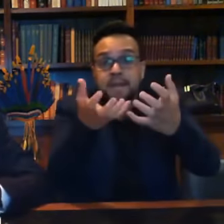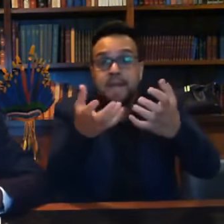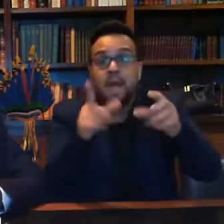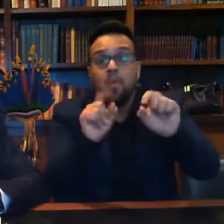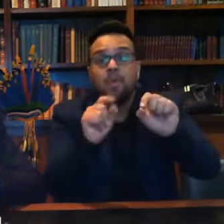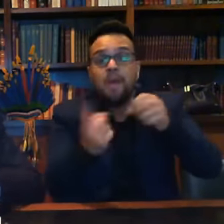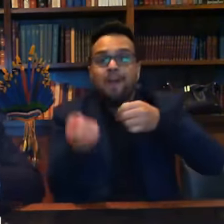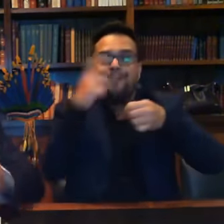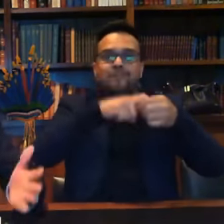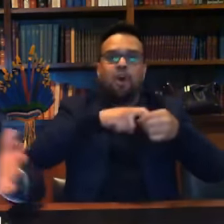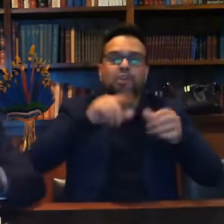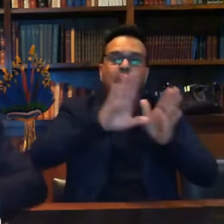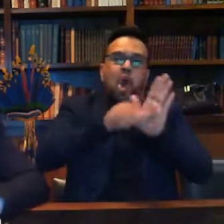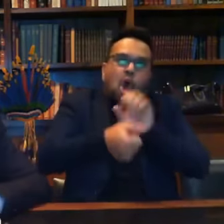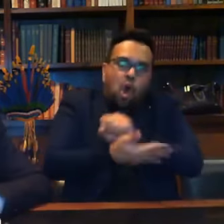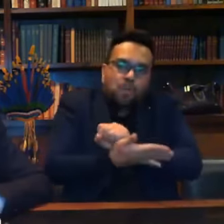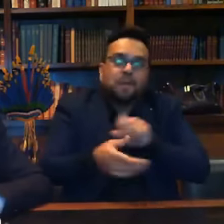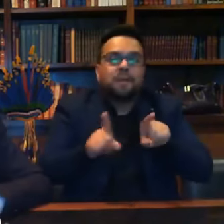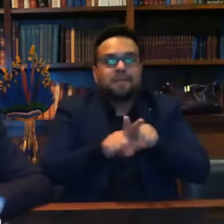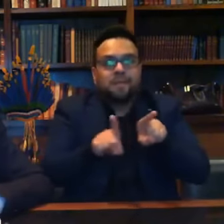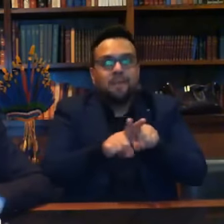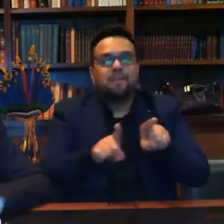corrupção e da impunidade.